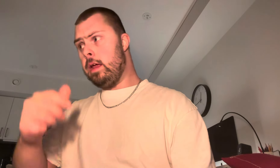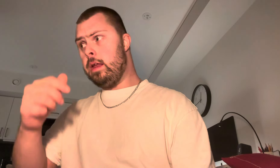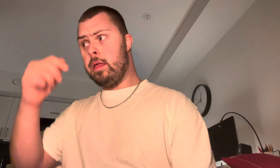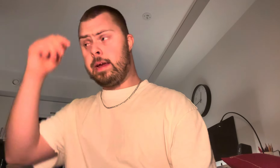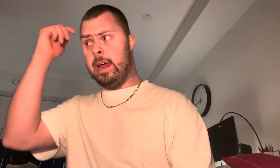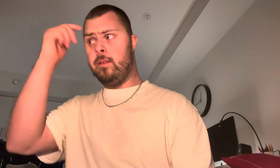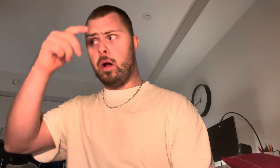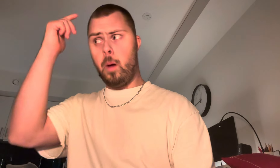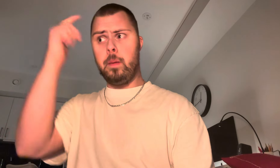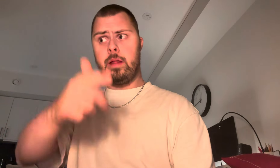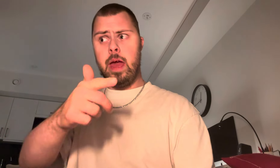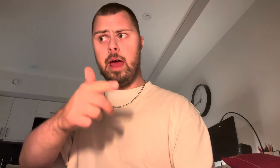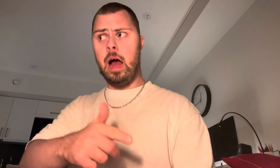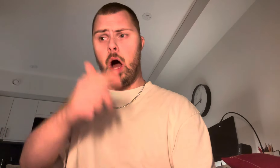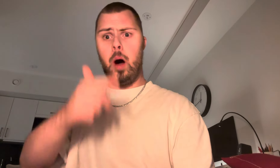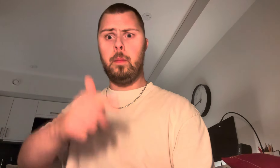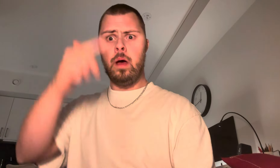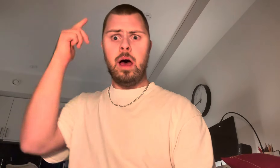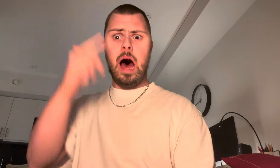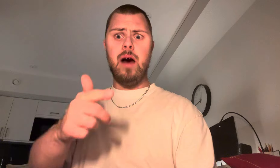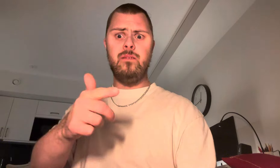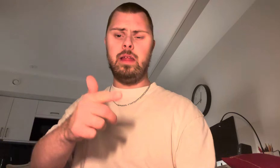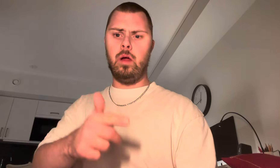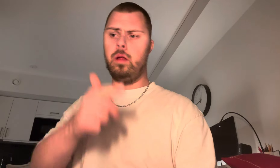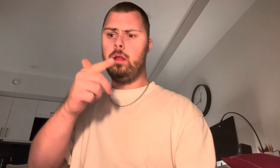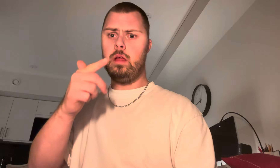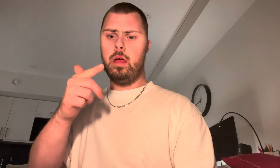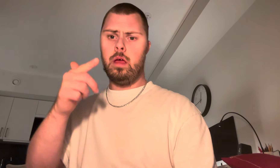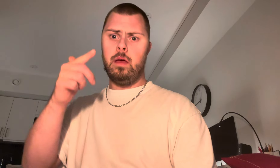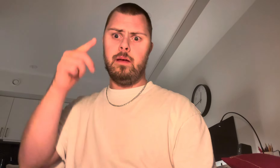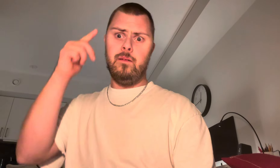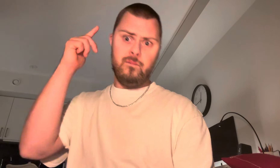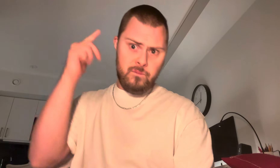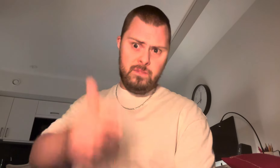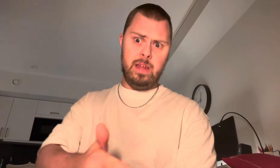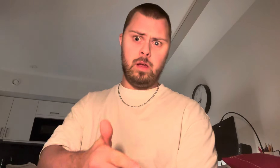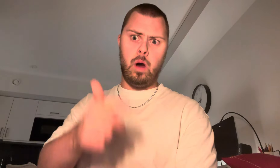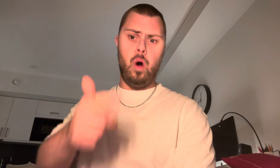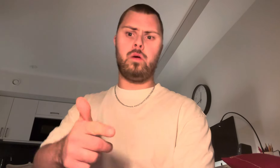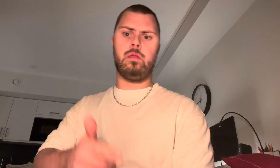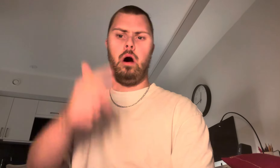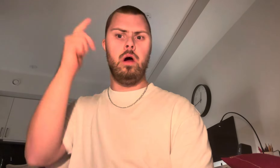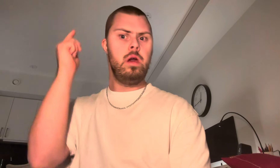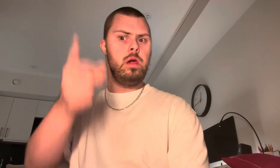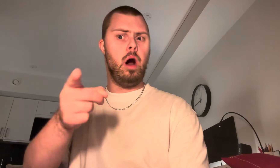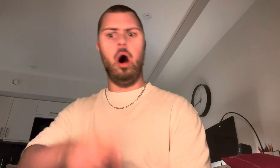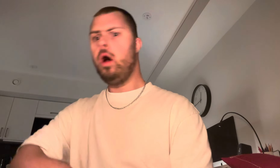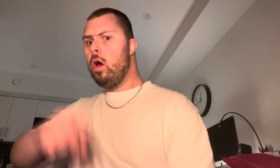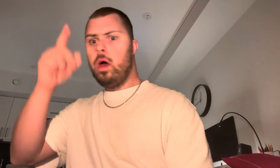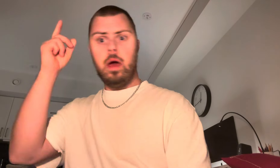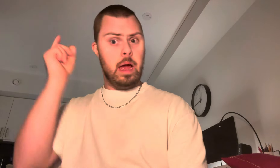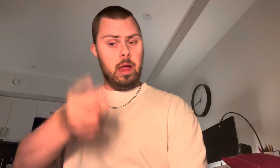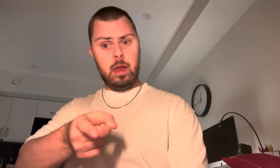Skriva och kommentera om den videon också. Ja, den